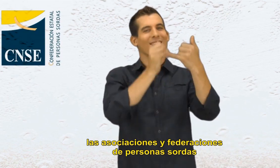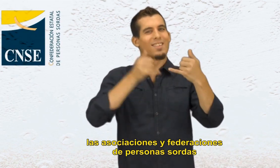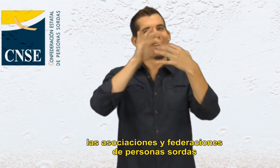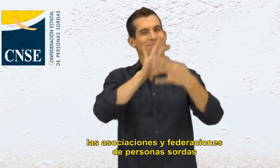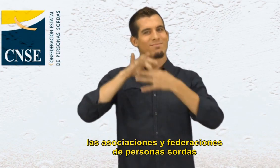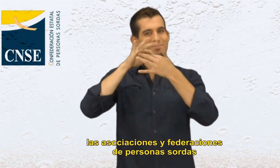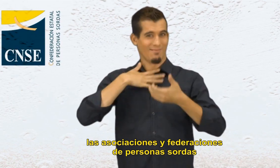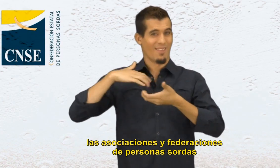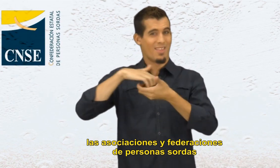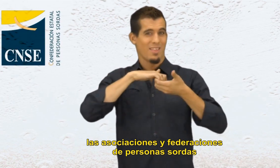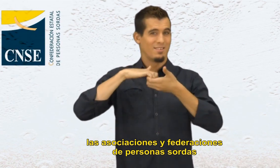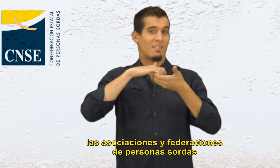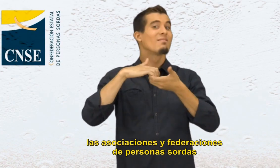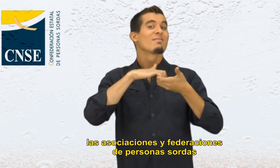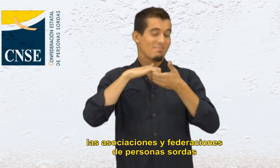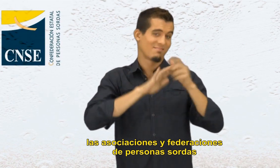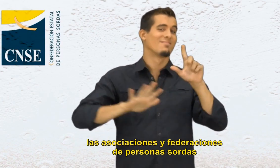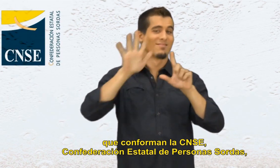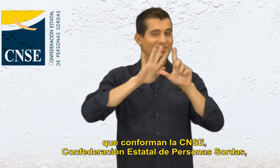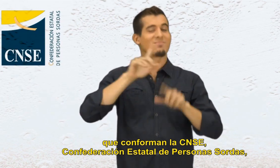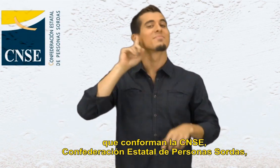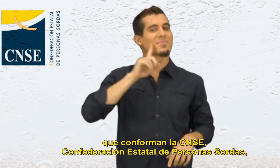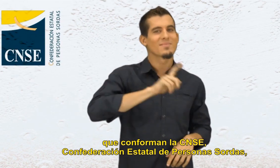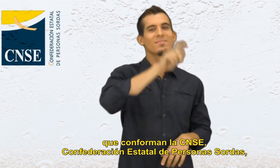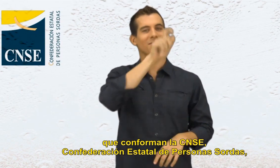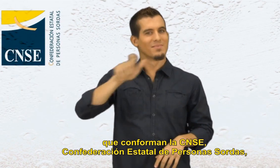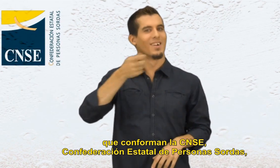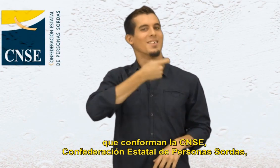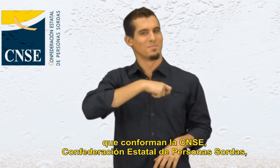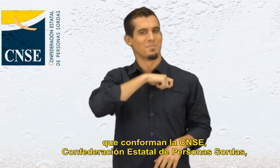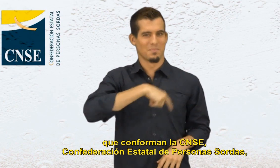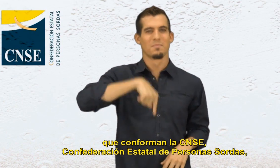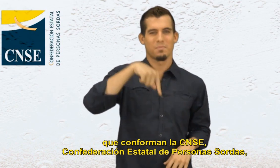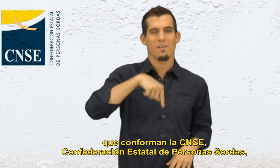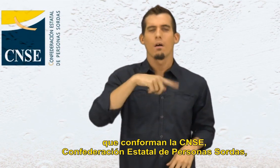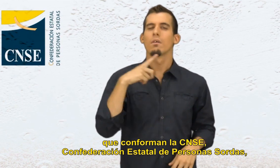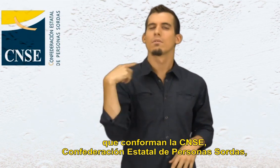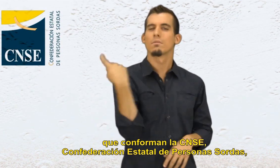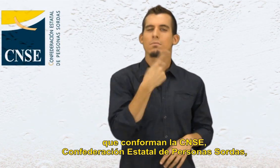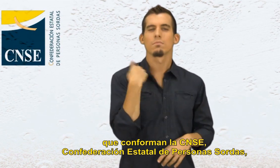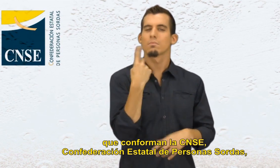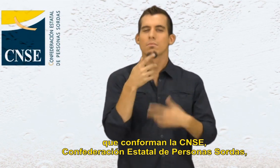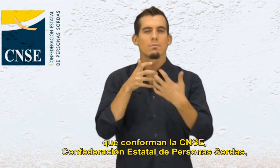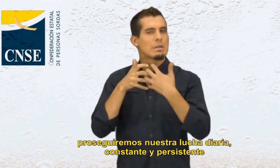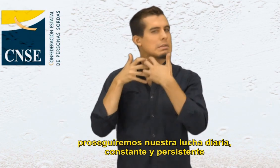país, las asociaciones y federaciones de personas sordas que conforman la CENSE, Confederación Estatal de Personas Sordas,